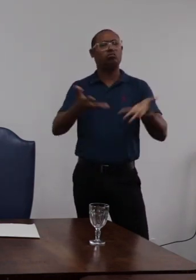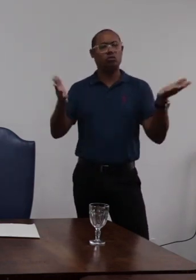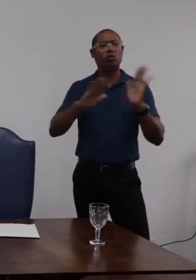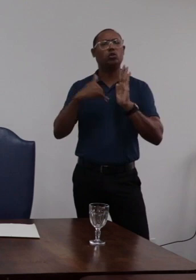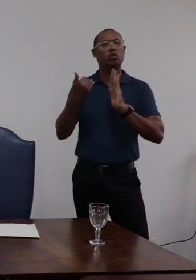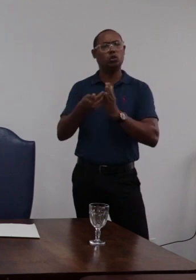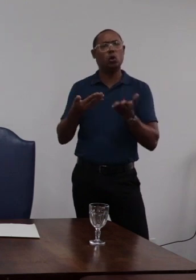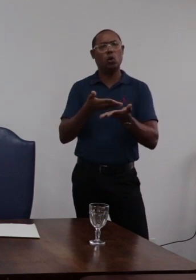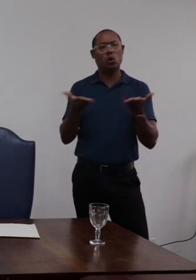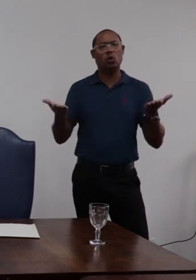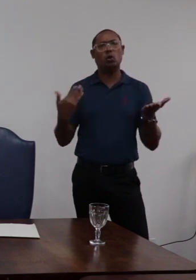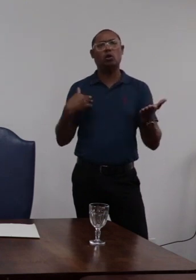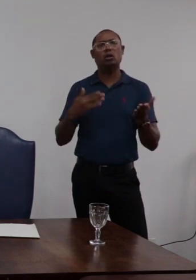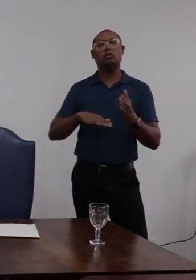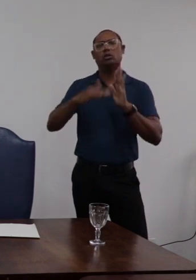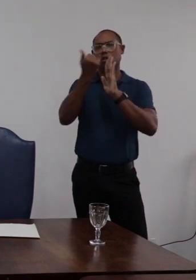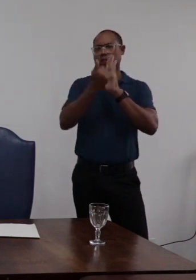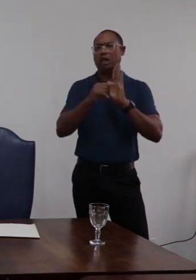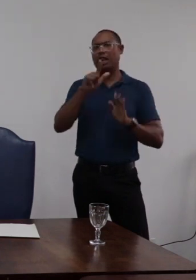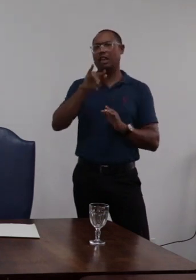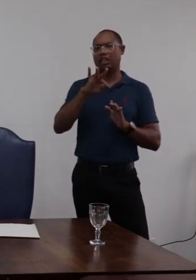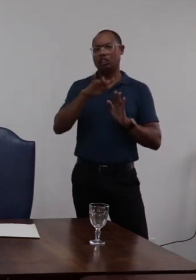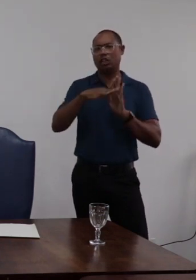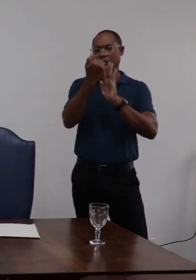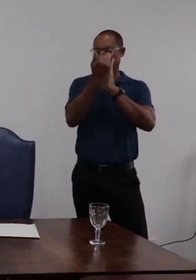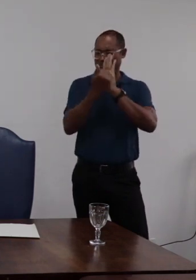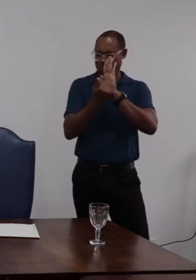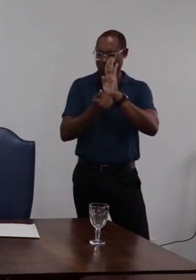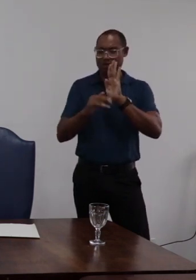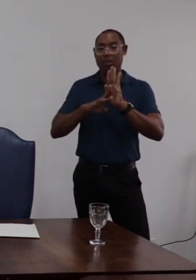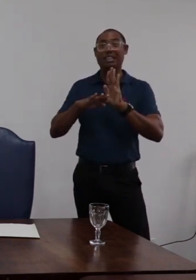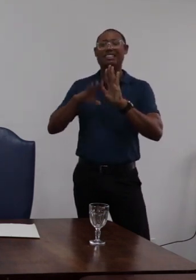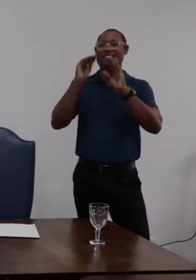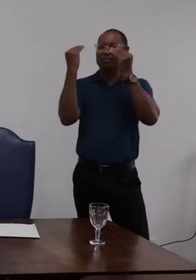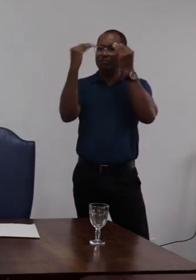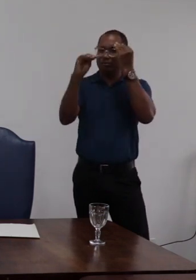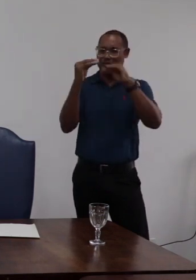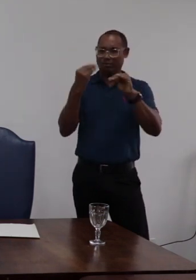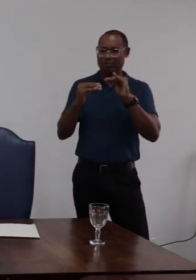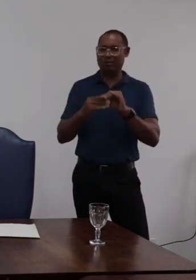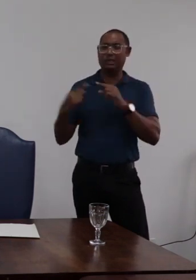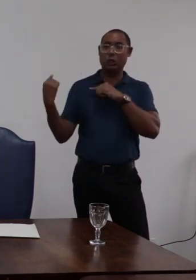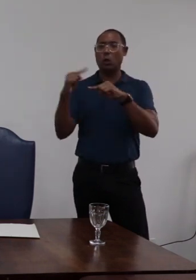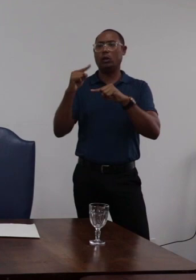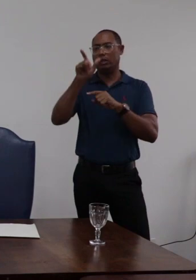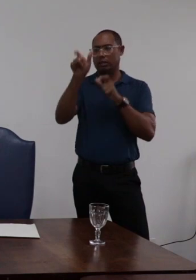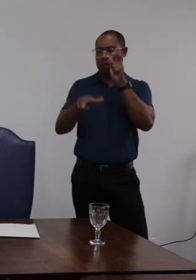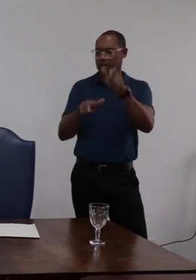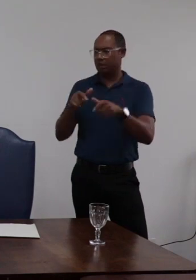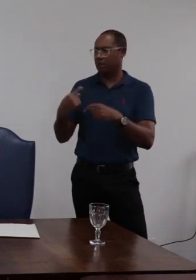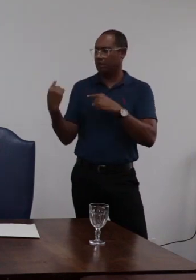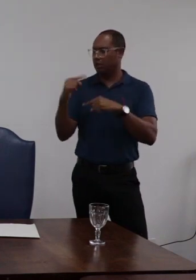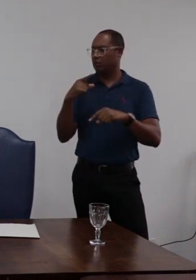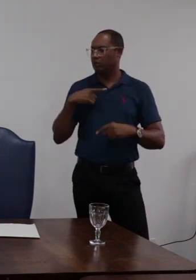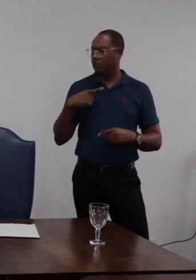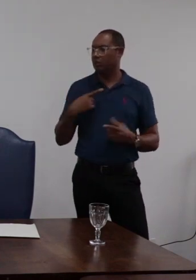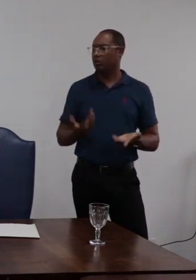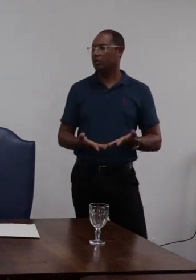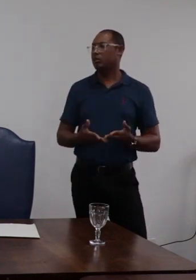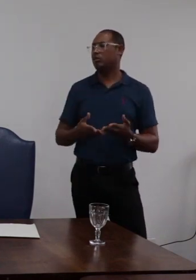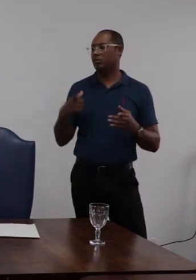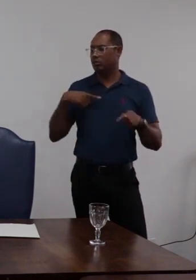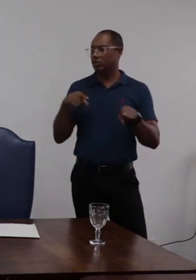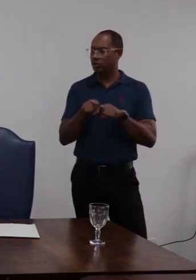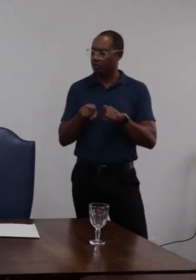servidores da UFRB por meio da lista de e-mails fatos incontáveis à servidora com a qual tem desavença que